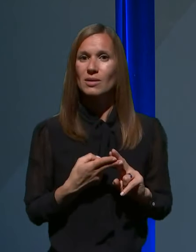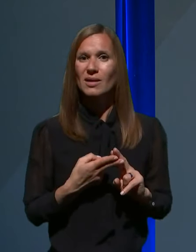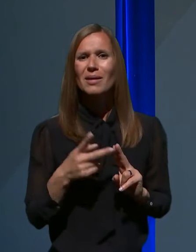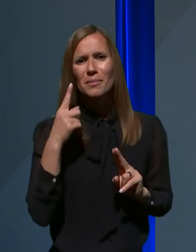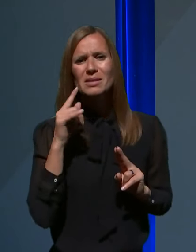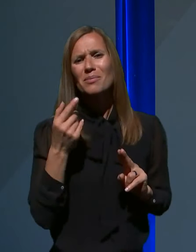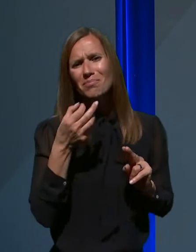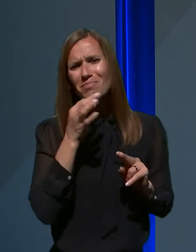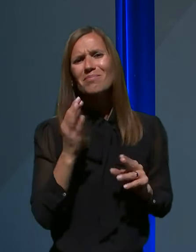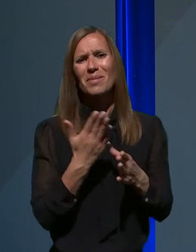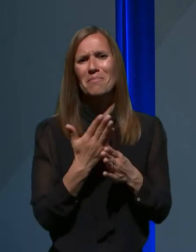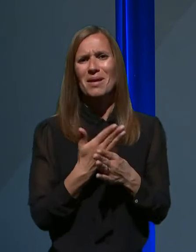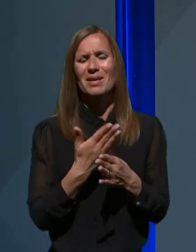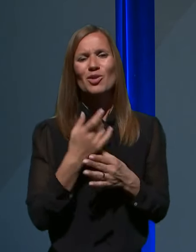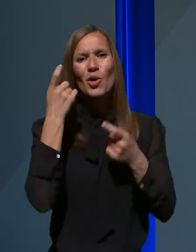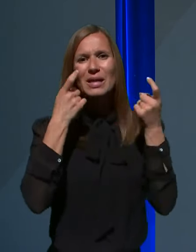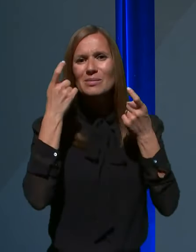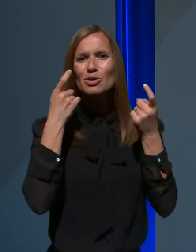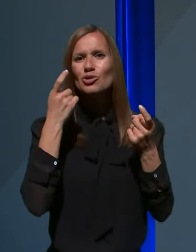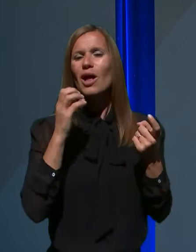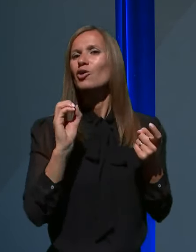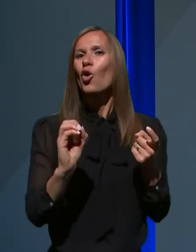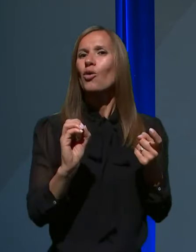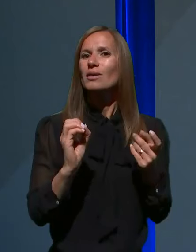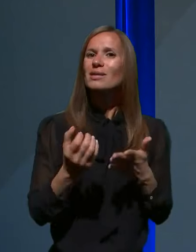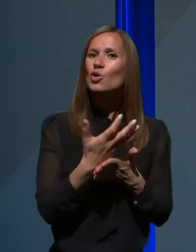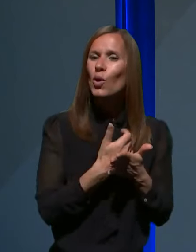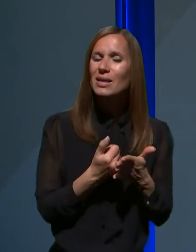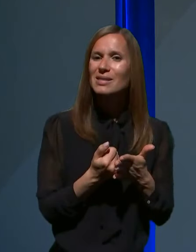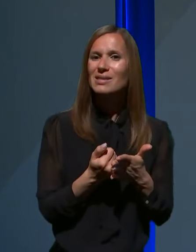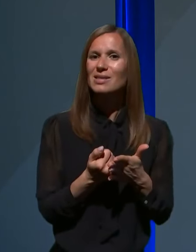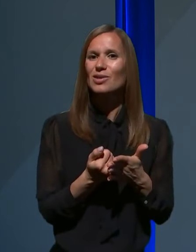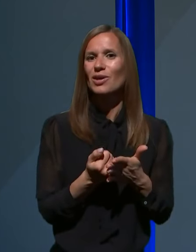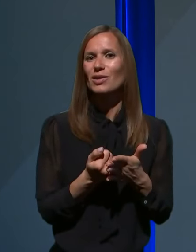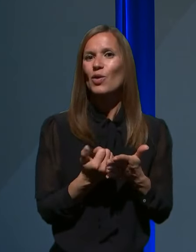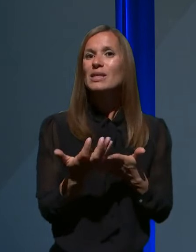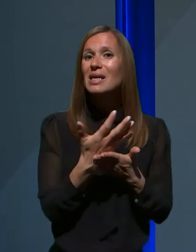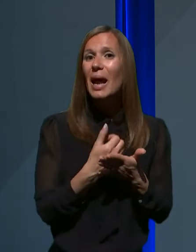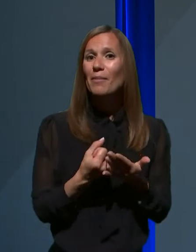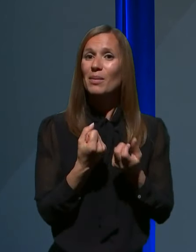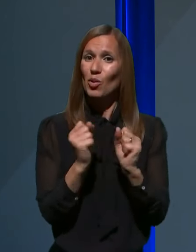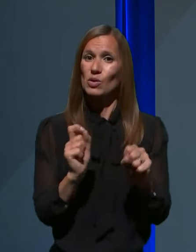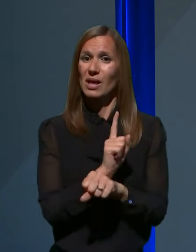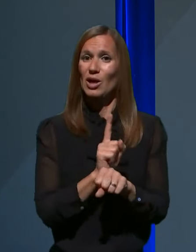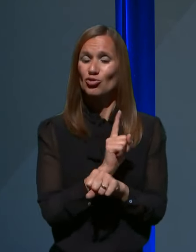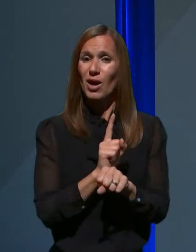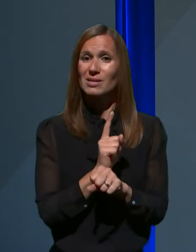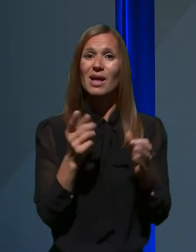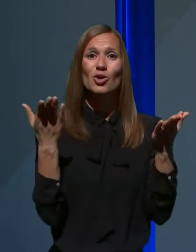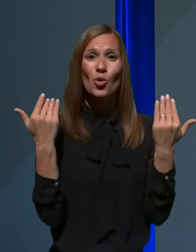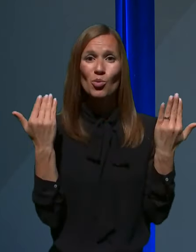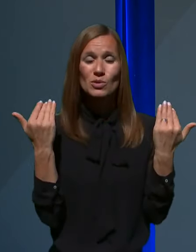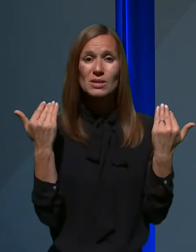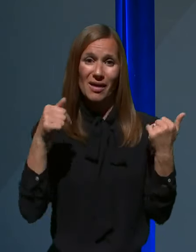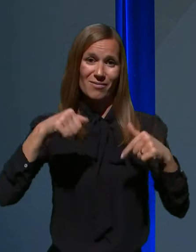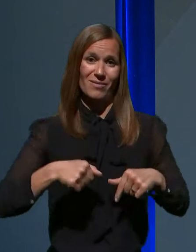primernejše razmišljati o izkoriščanju oziroma o izrabi svojega prostega časa ali pa dopusta v